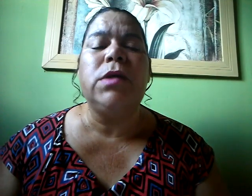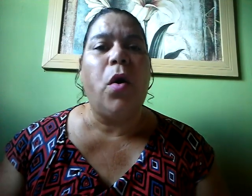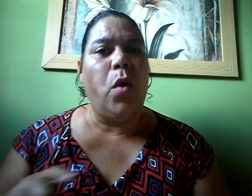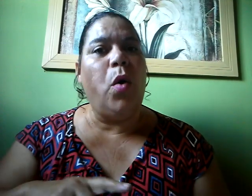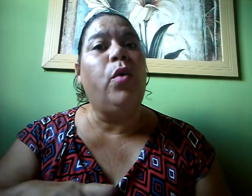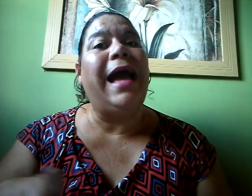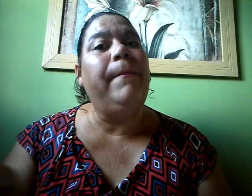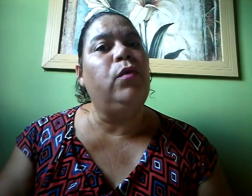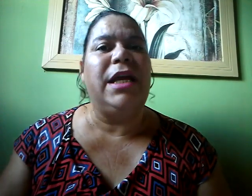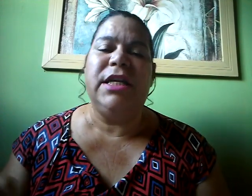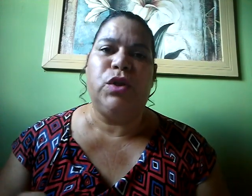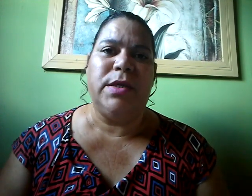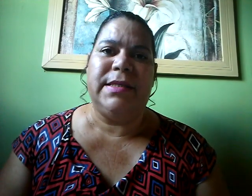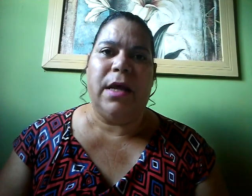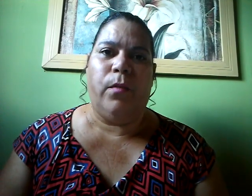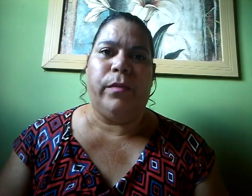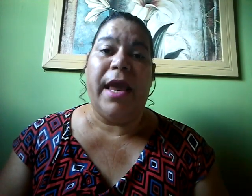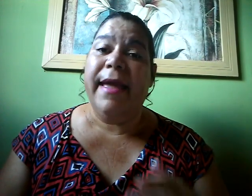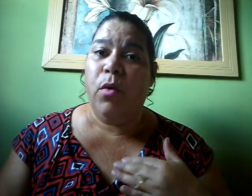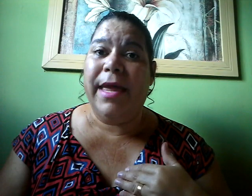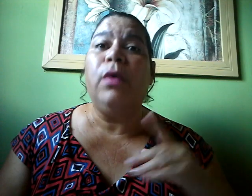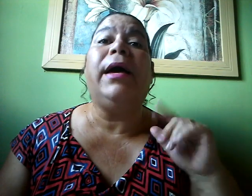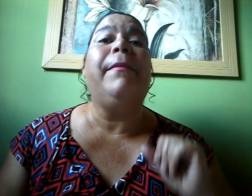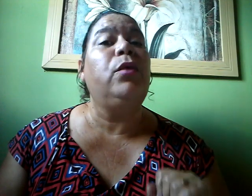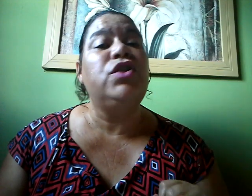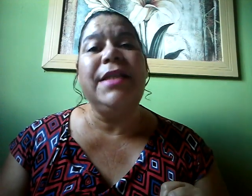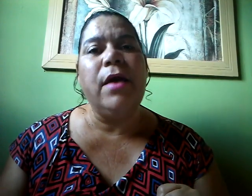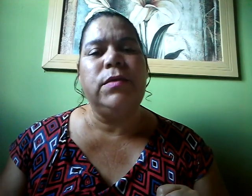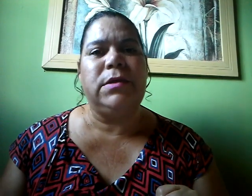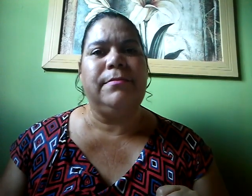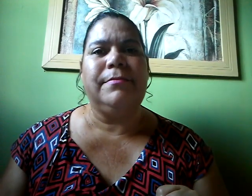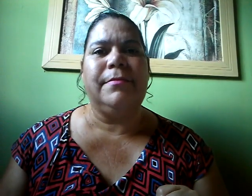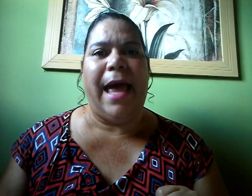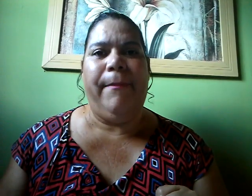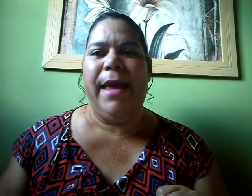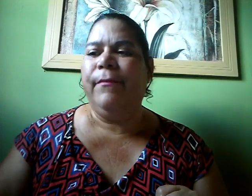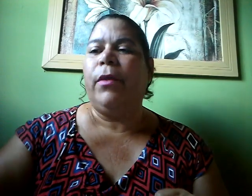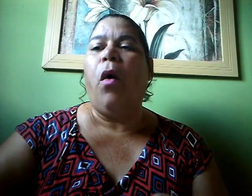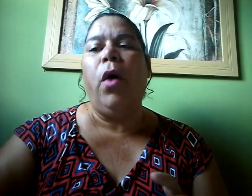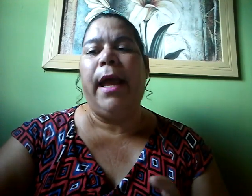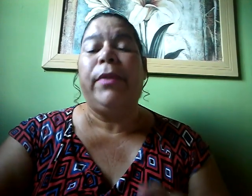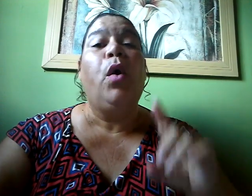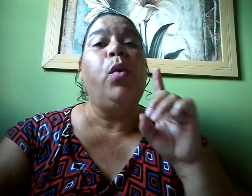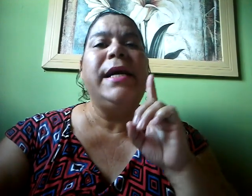Ou o caminho da destruição Eu quero o caminho de Deus Amém? Olha O